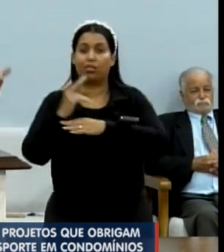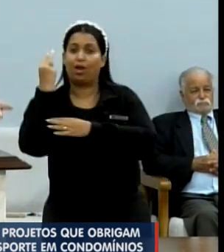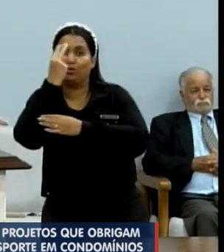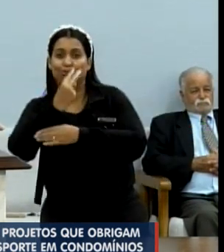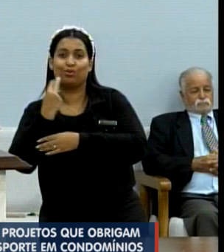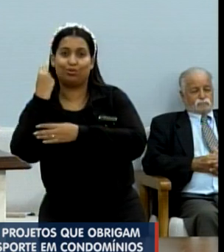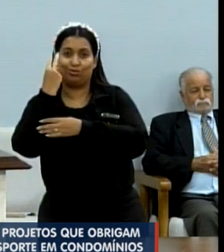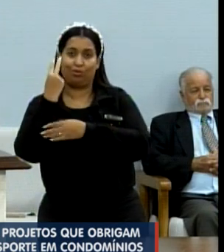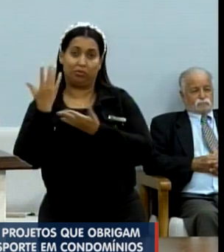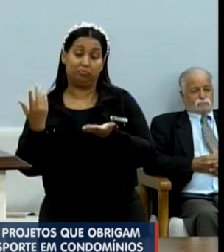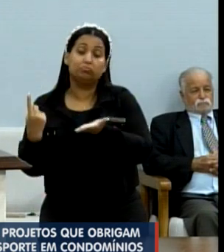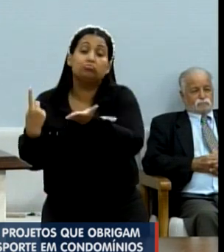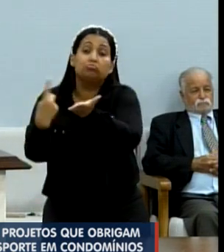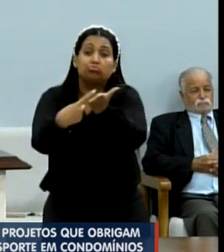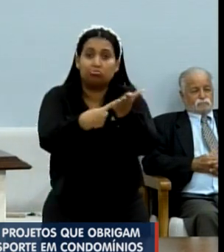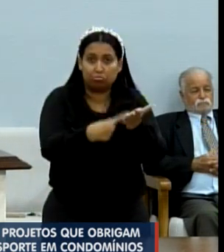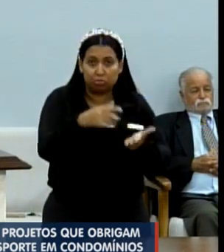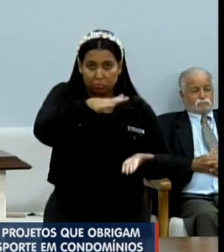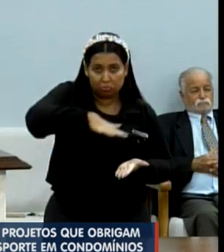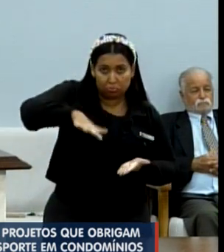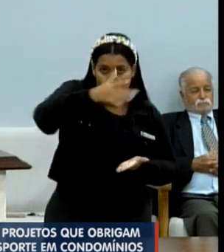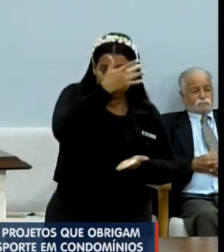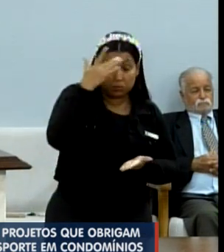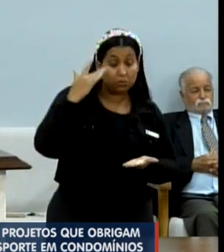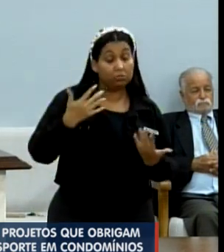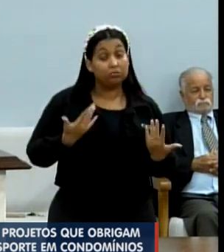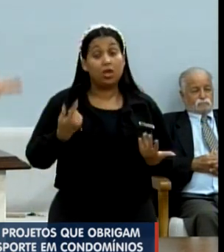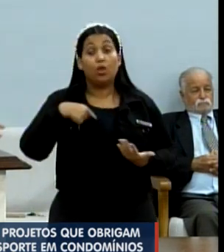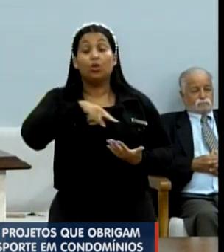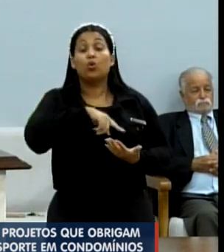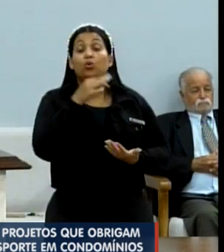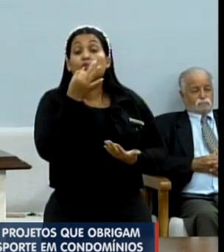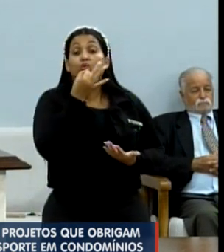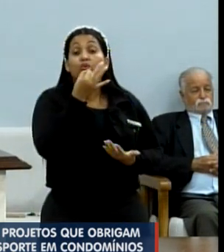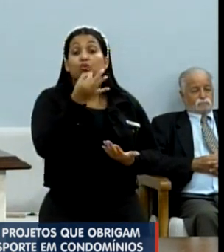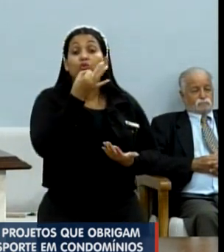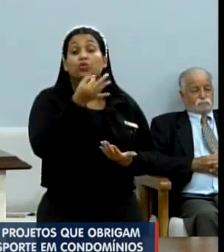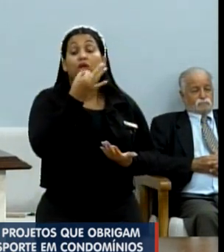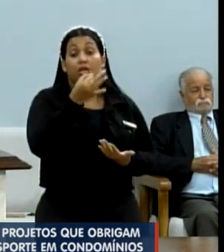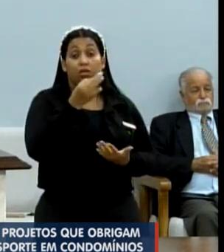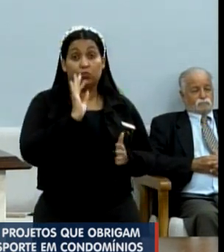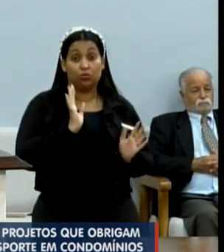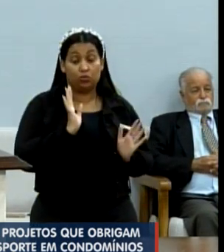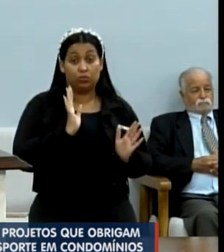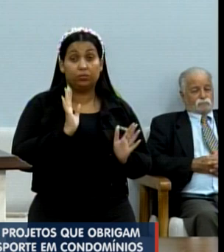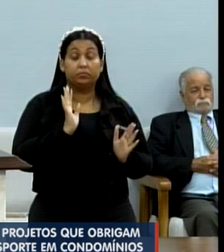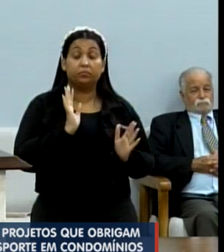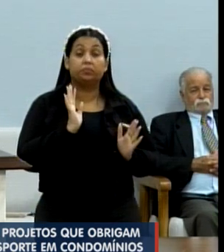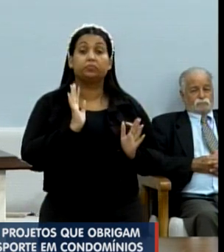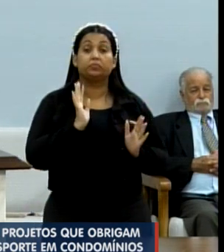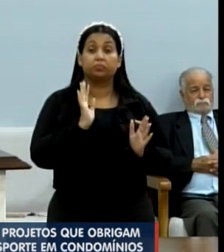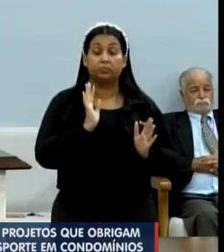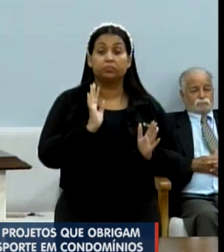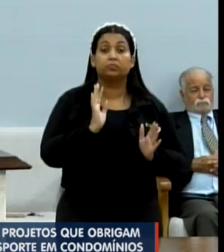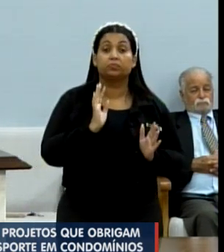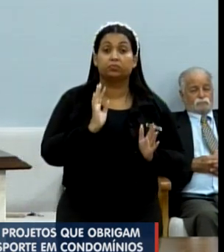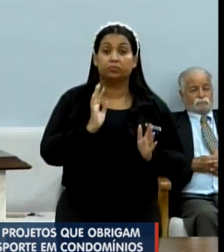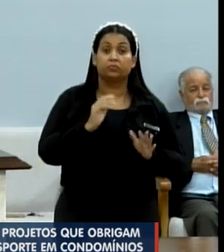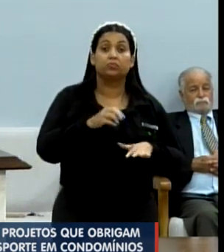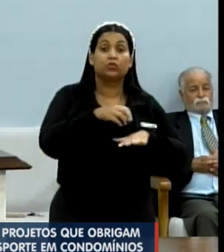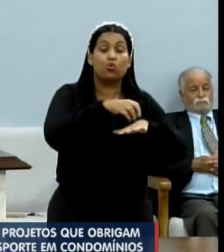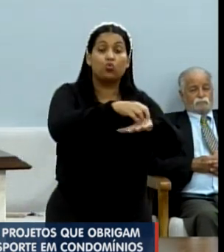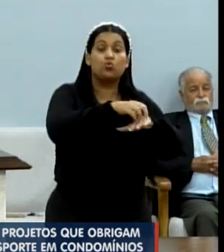da Associação de Moradores. E nós, inclusive, sugerimos, sugerimos transporte em veículos